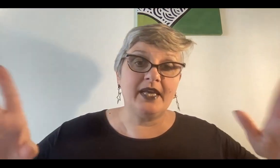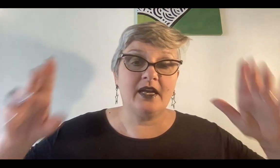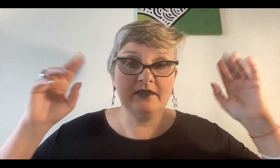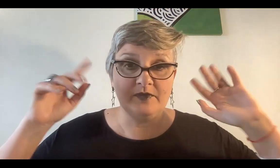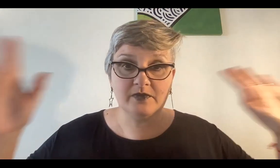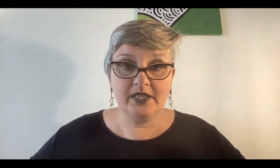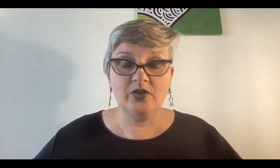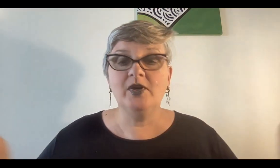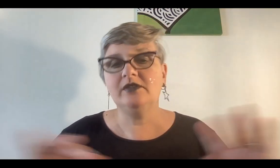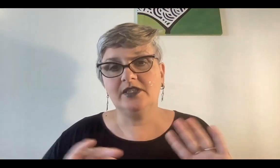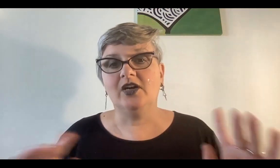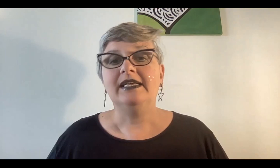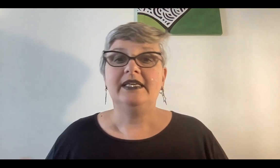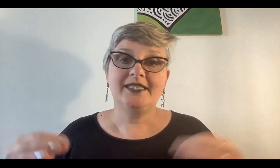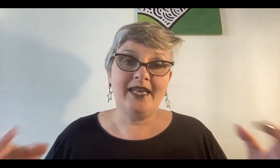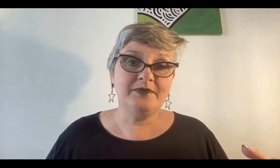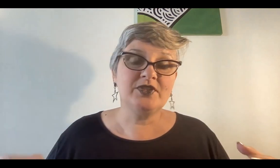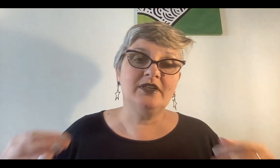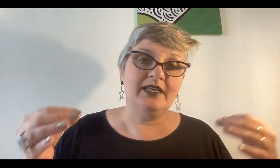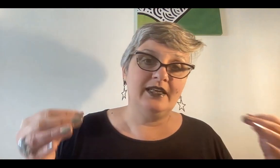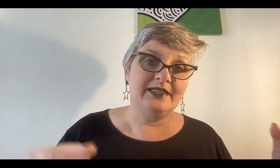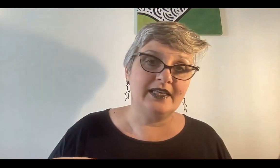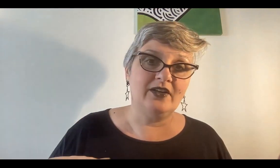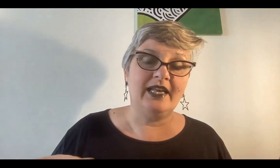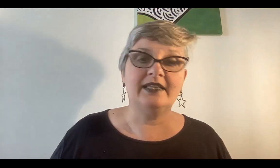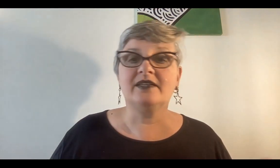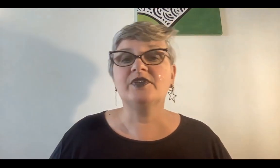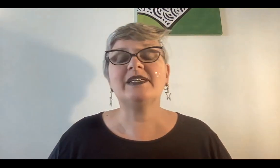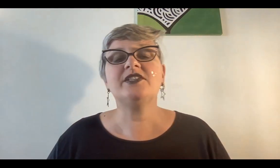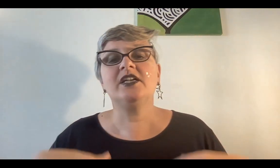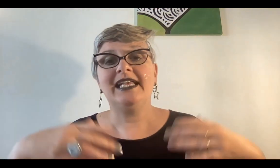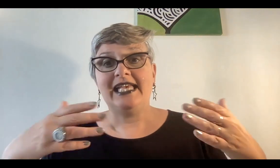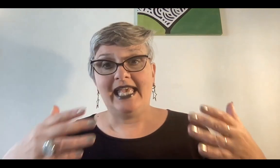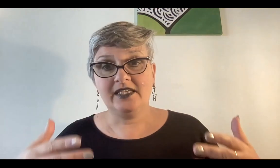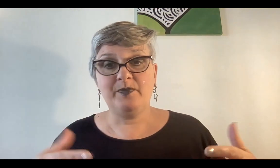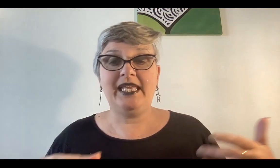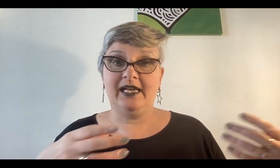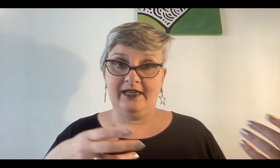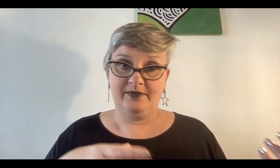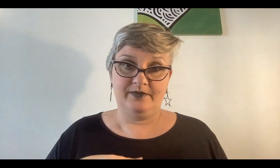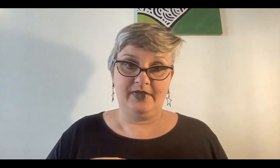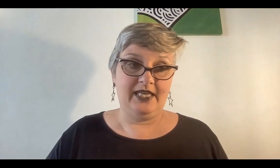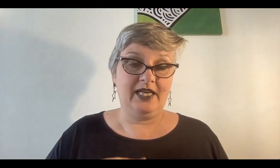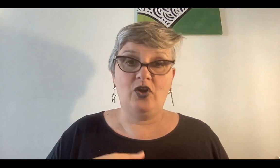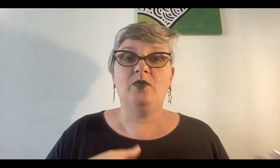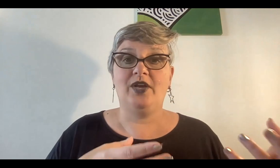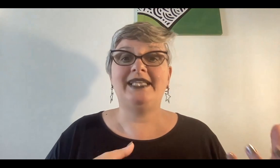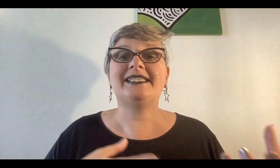vieja, qué tomó. No. Jane Armstrong, el siglo de la gran transformación, explica cómo el